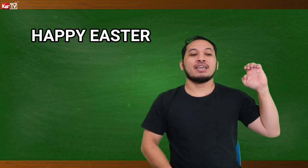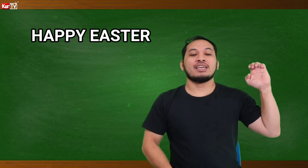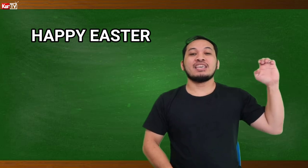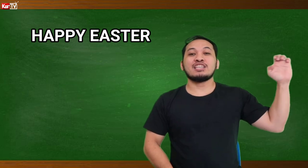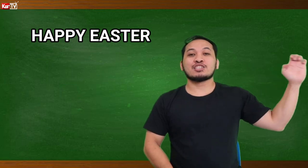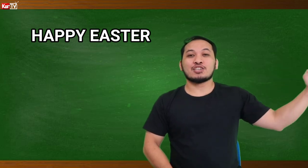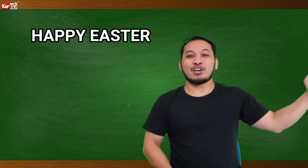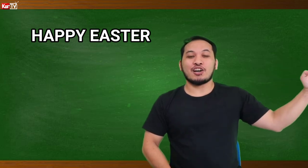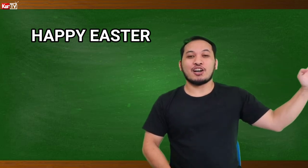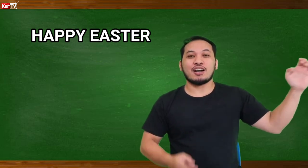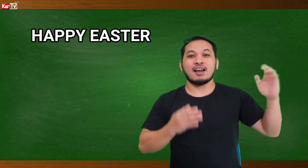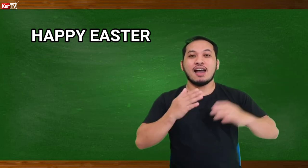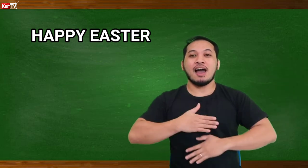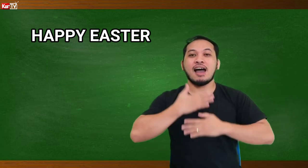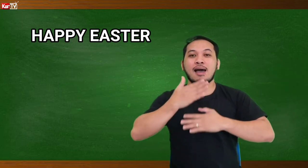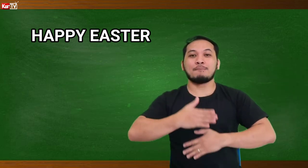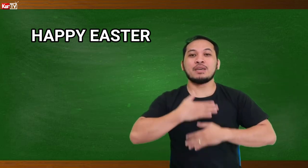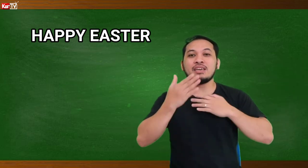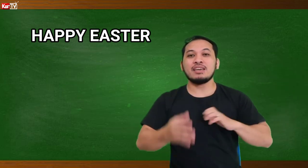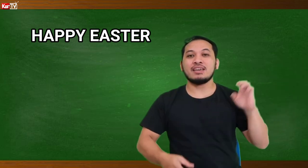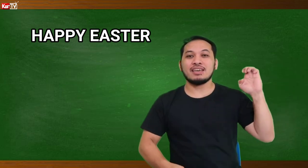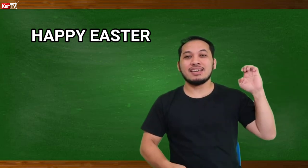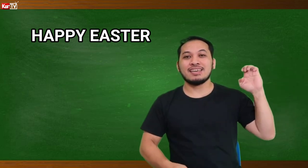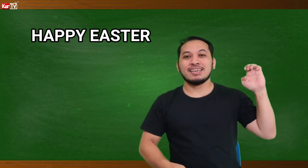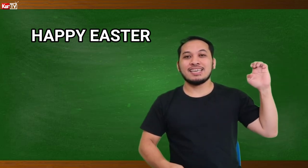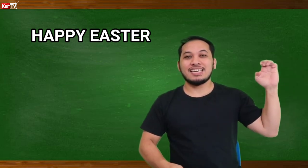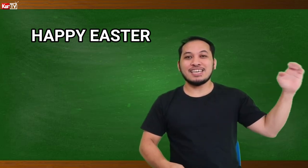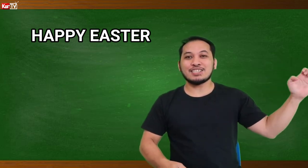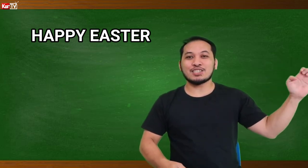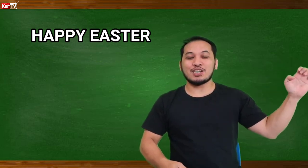Easter. Happy. Easter.